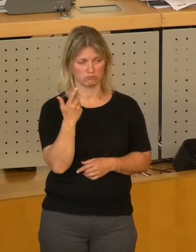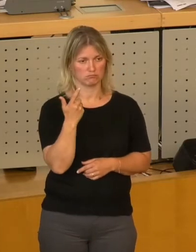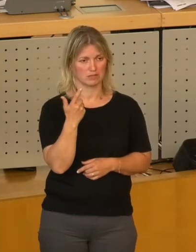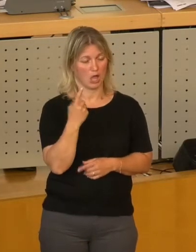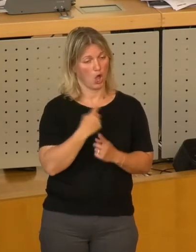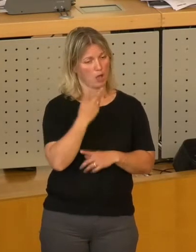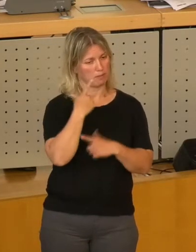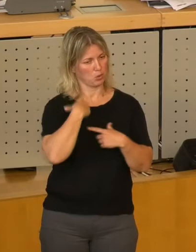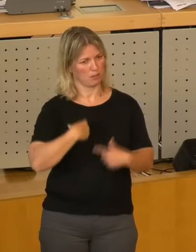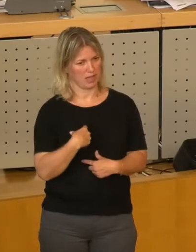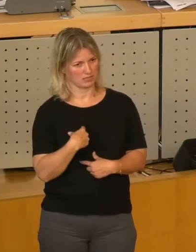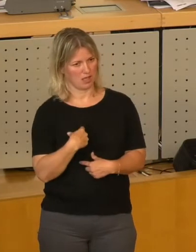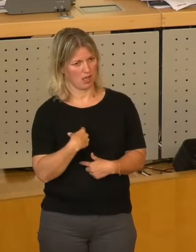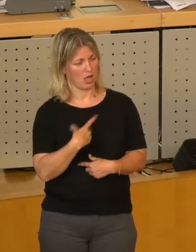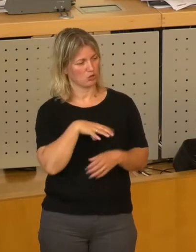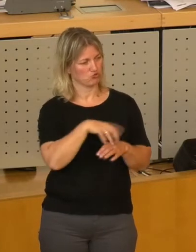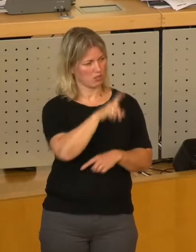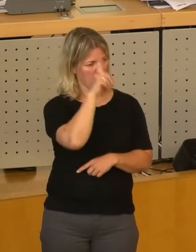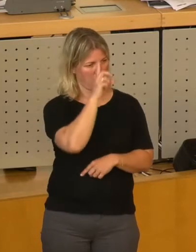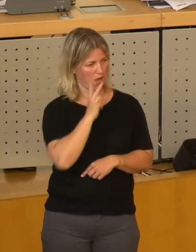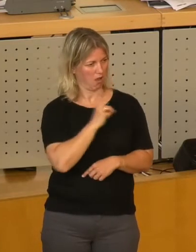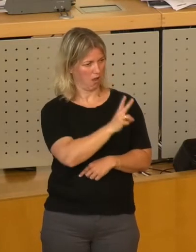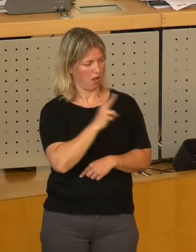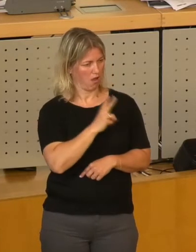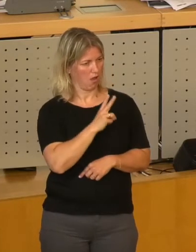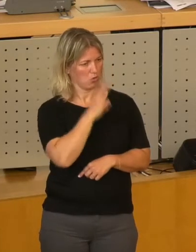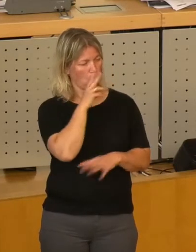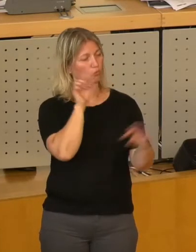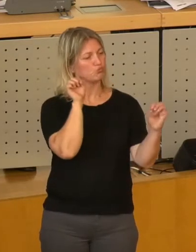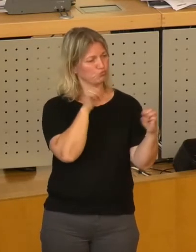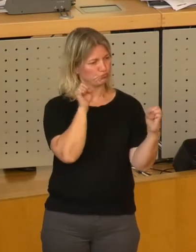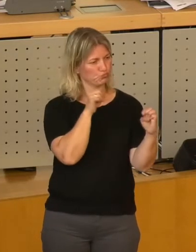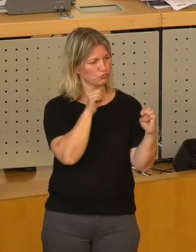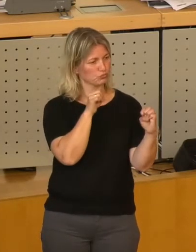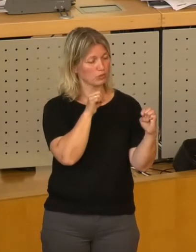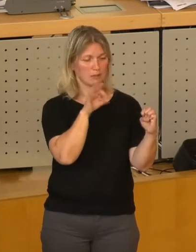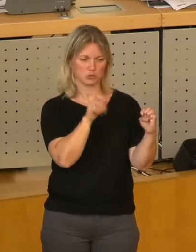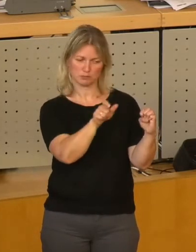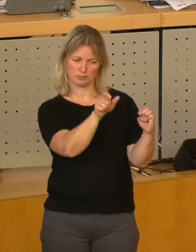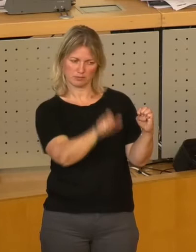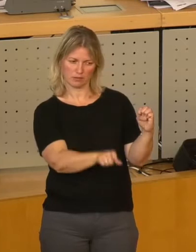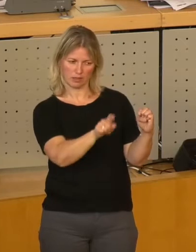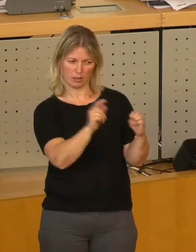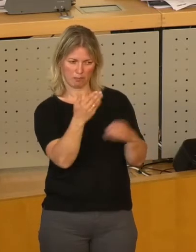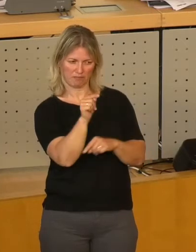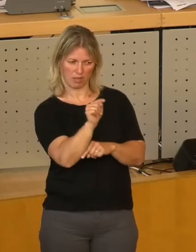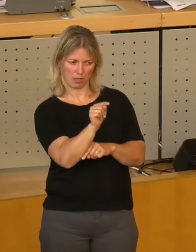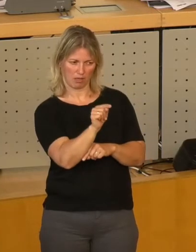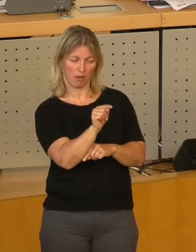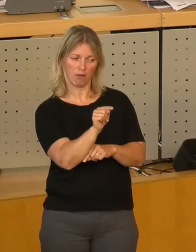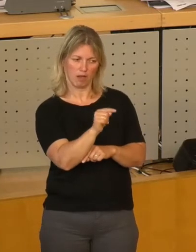mit dem Oberbürgermeister einen bestimmten Bewerber oder eine bestimmte Bewerberin für ein ganz